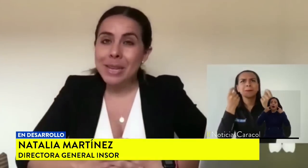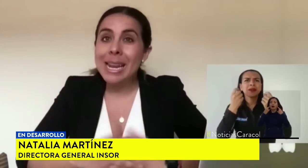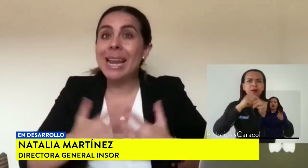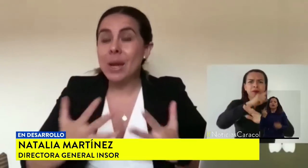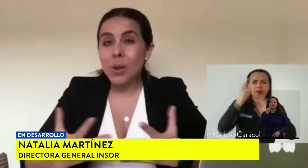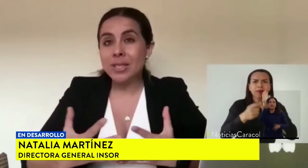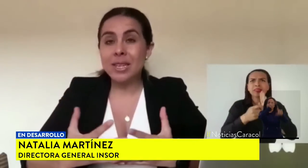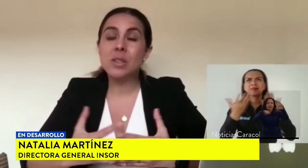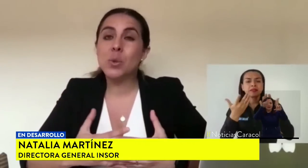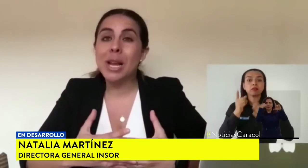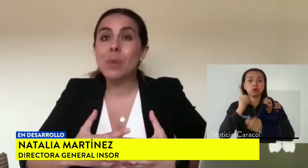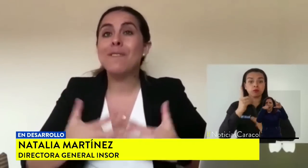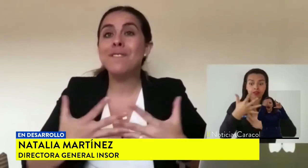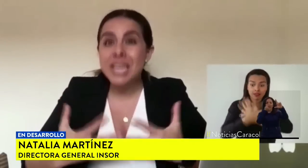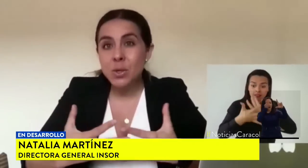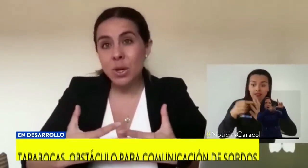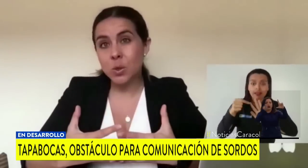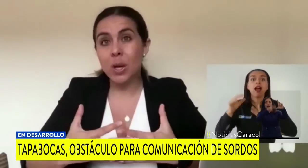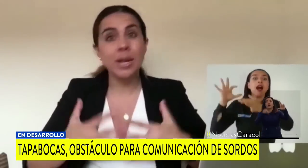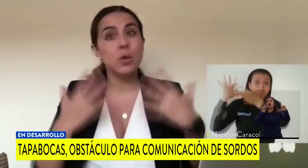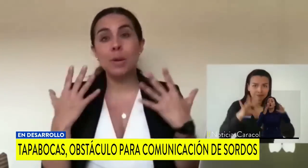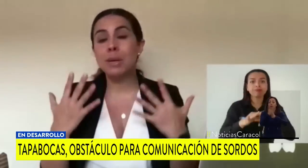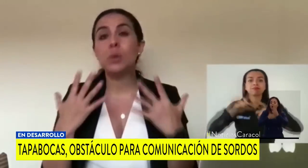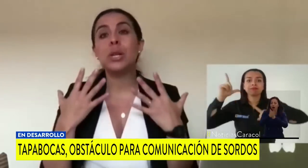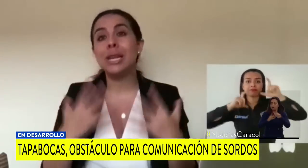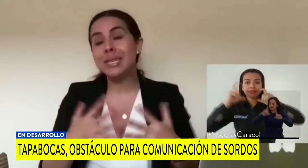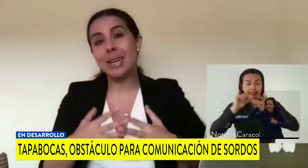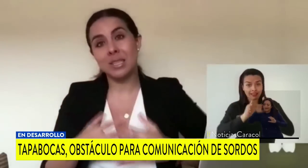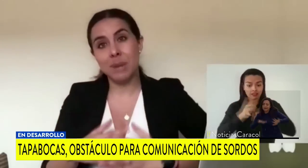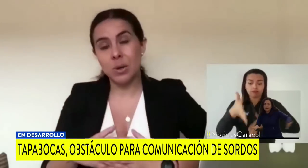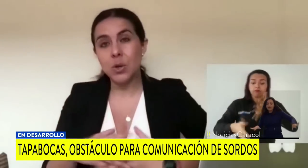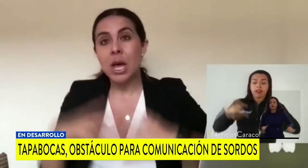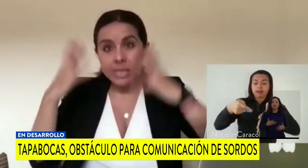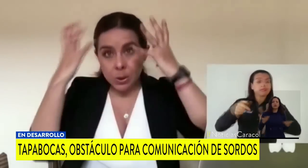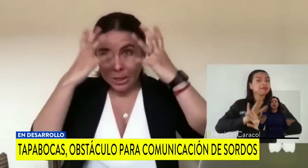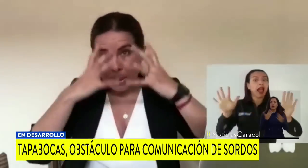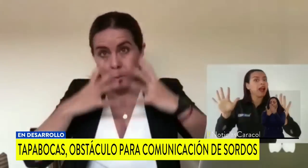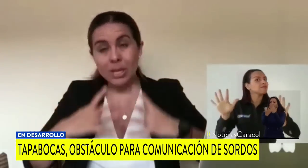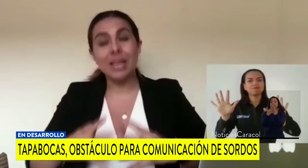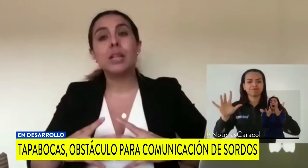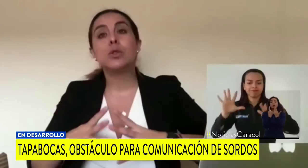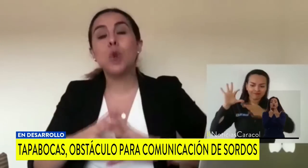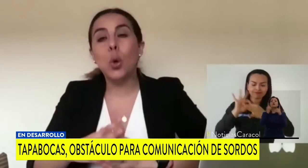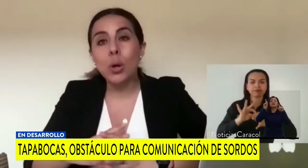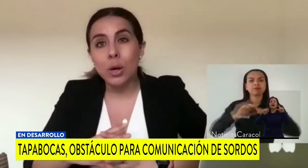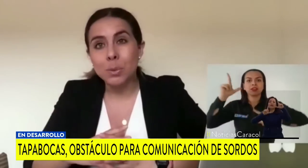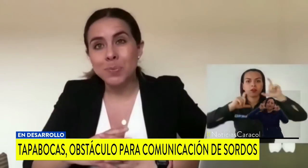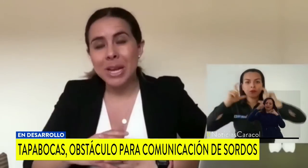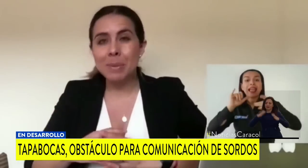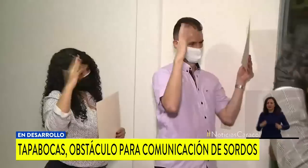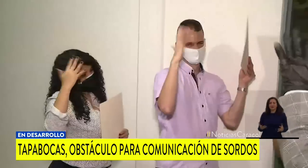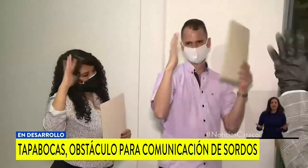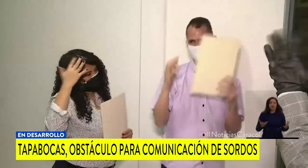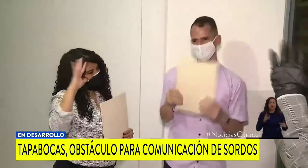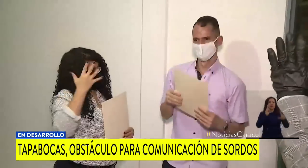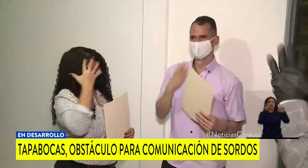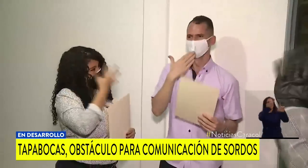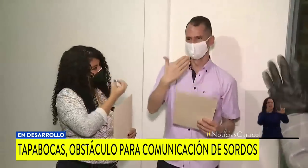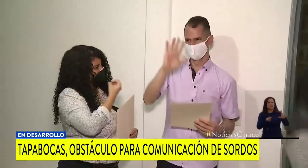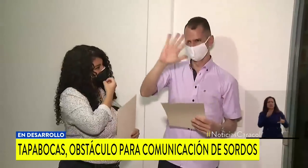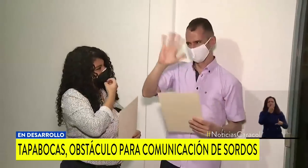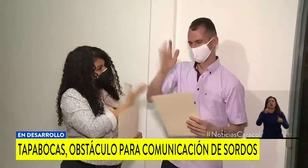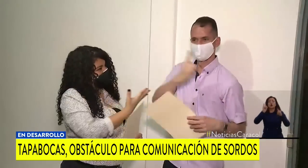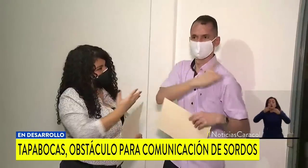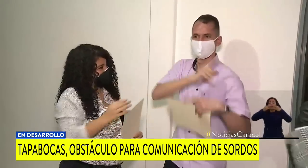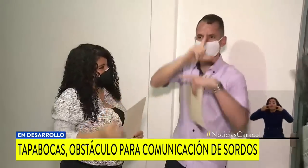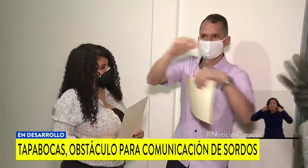cara y la lengua de señas es una lengua visogestual que no solamente utiliza las manos, sino que también utiliza todo el cuerpo. En la medida que tapemos la mitad